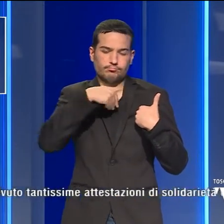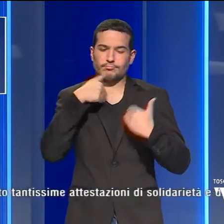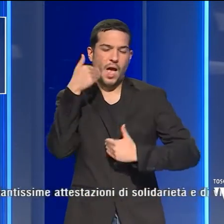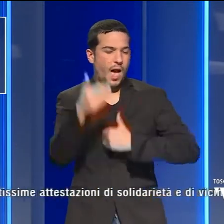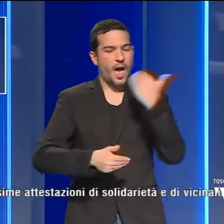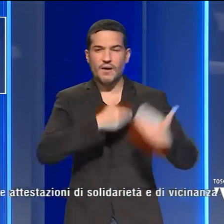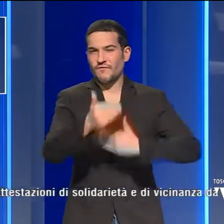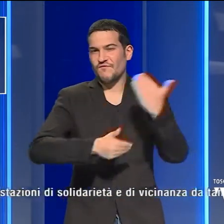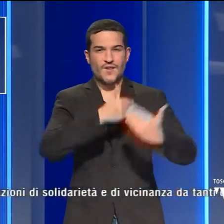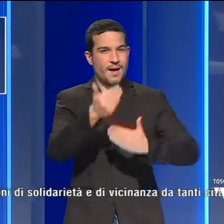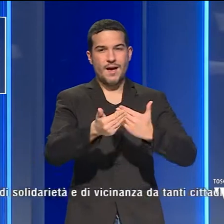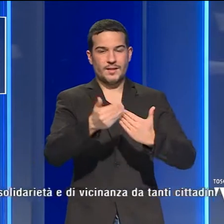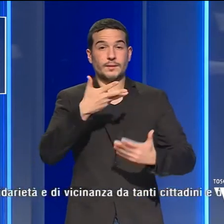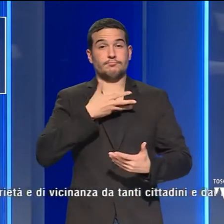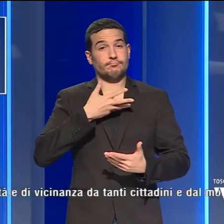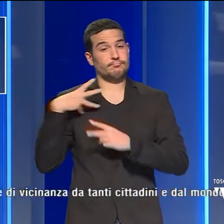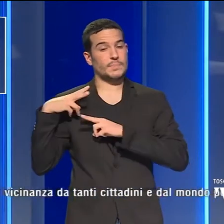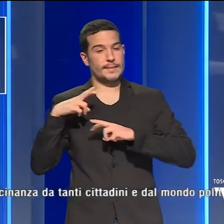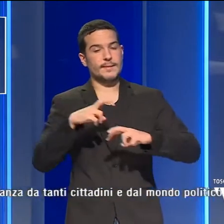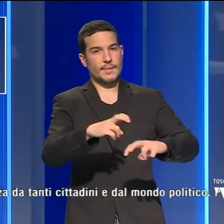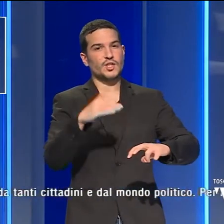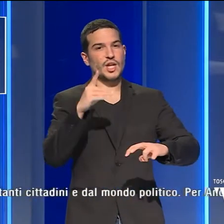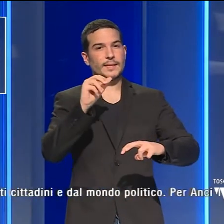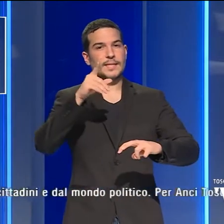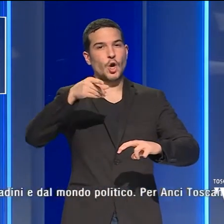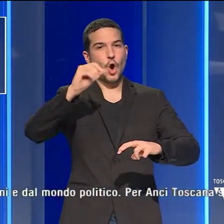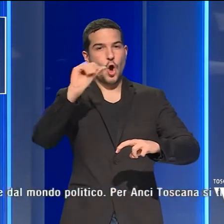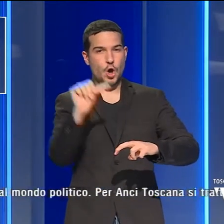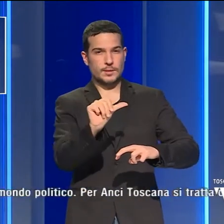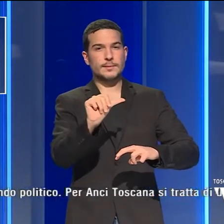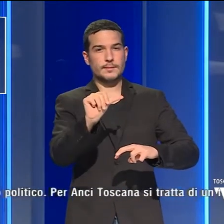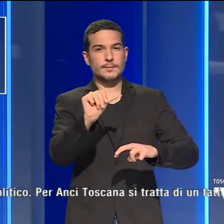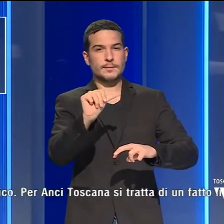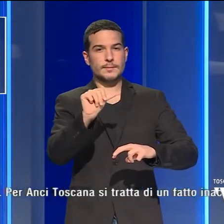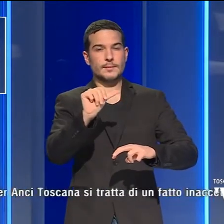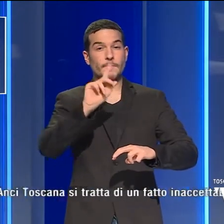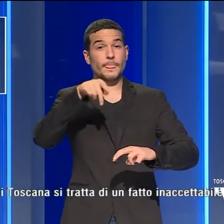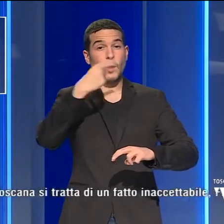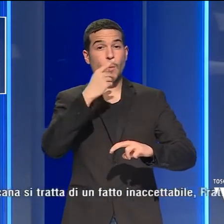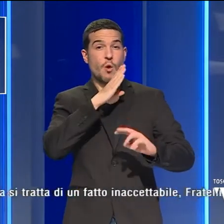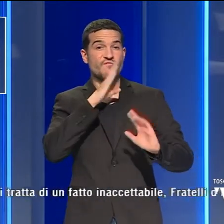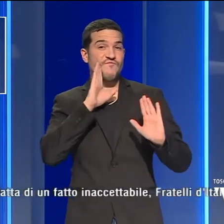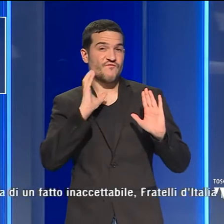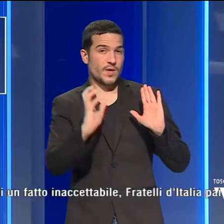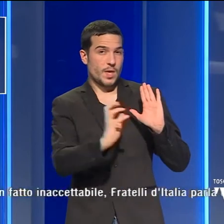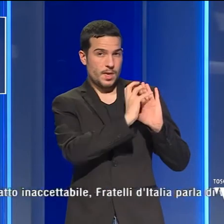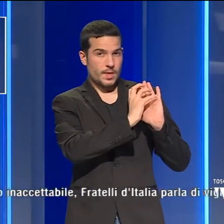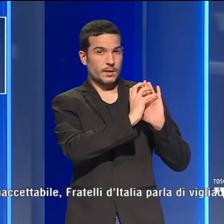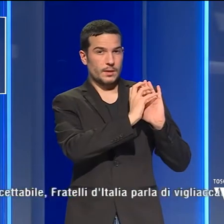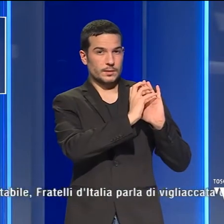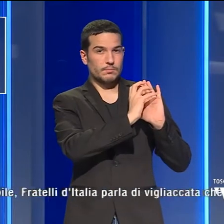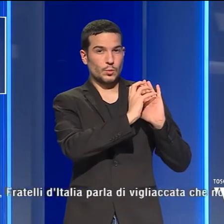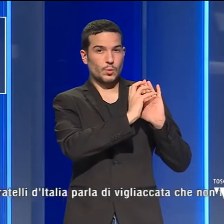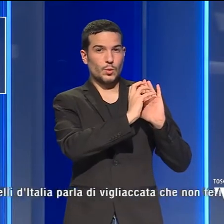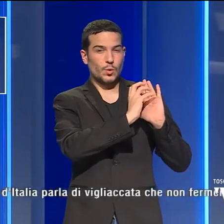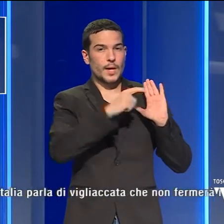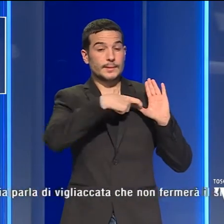Gli indagini sono in corso da parte della Digos. Dopo la pubblicazione della foto del biglietto su Facebook,